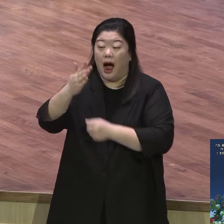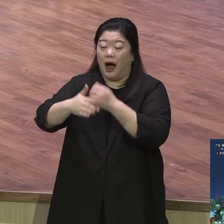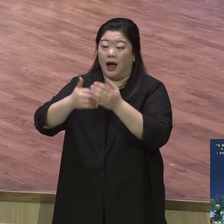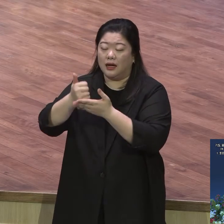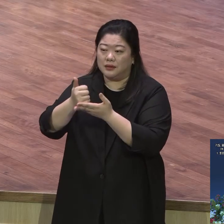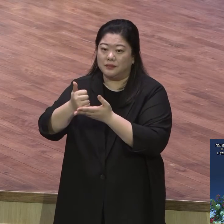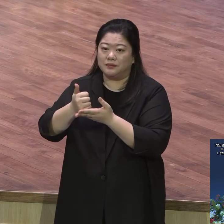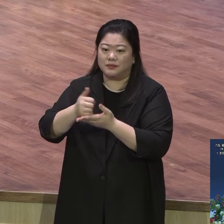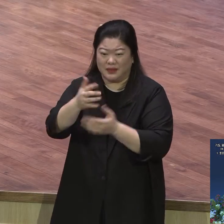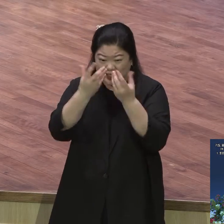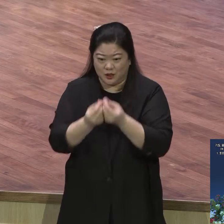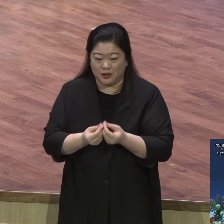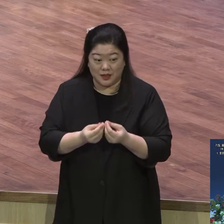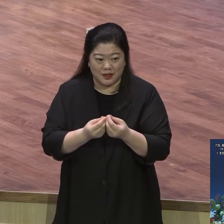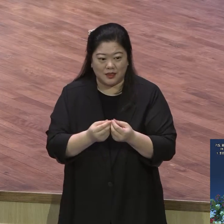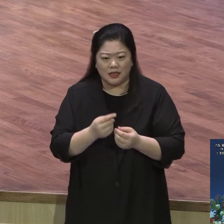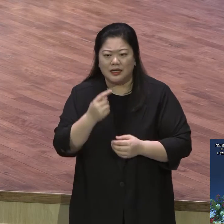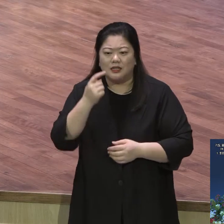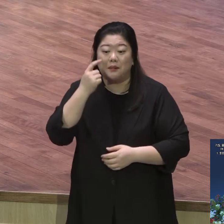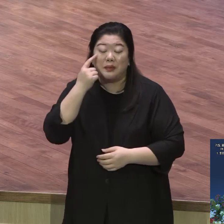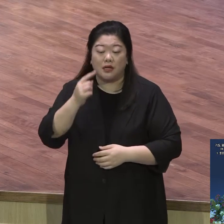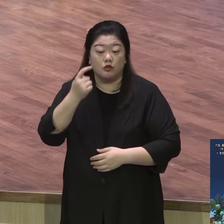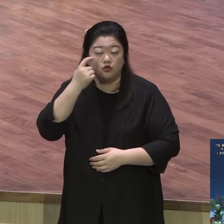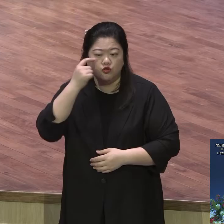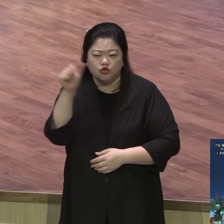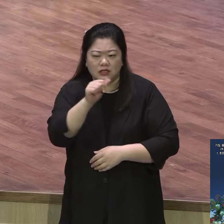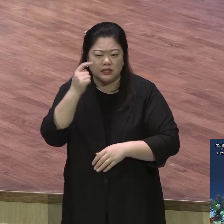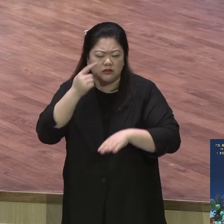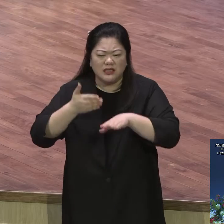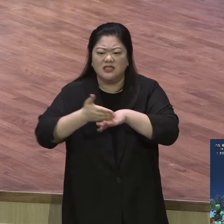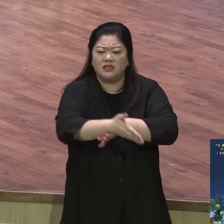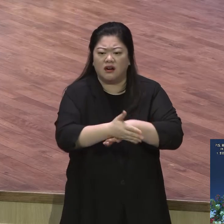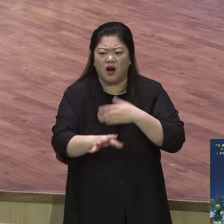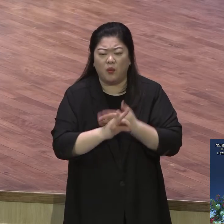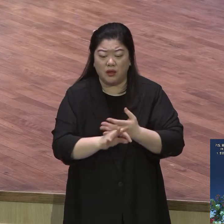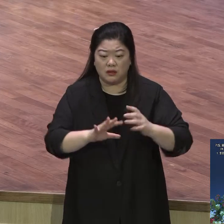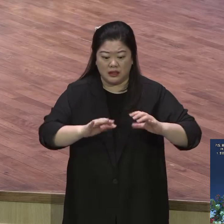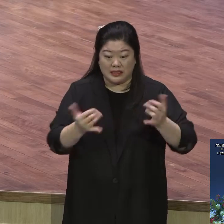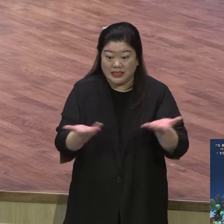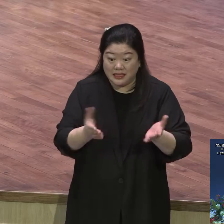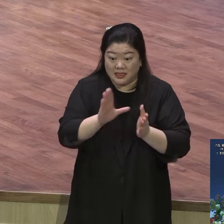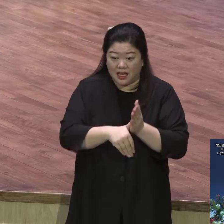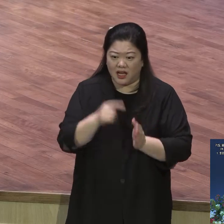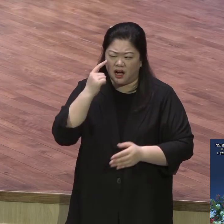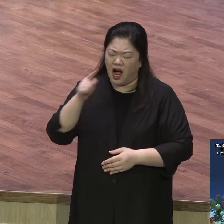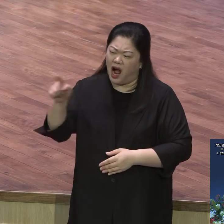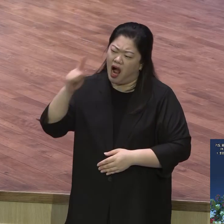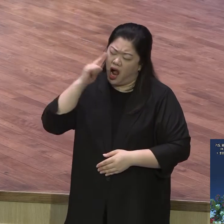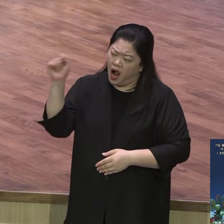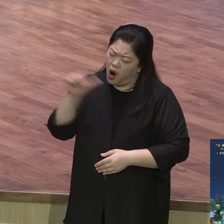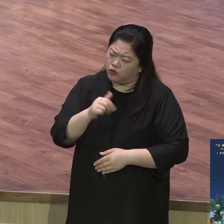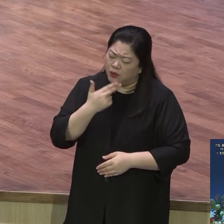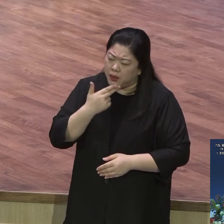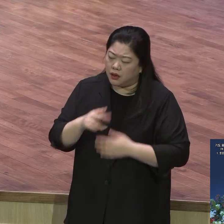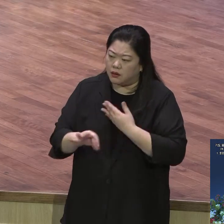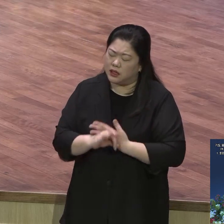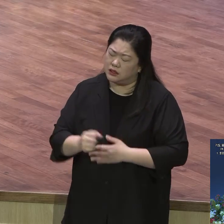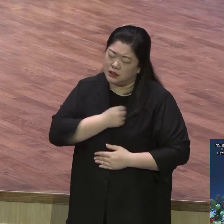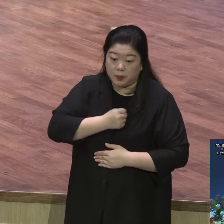자상말로 눈치가 빨라야 돼요. 하나님은 어떤 기도를 잘 들으시고 응답하시나 그건요 하나님이 기뻐하신 기도를 기도문을